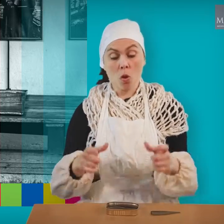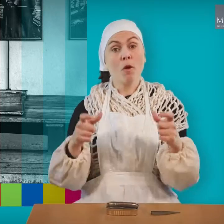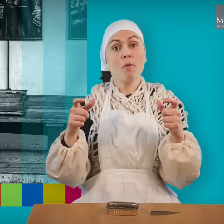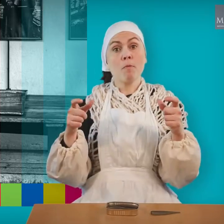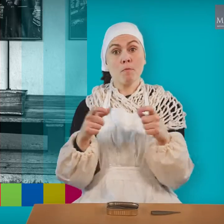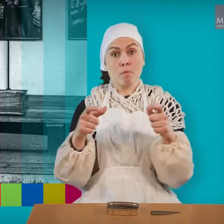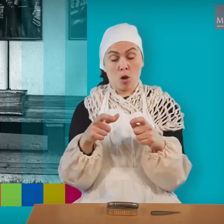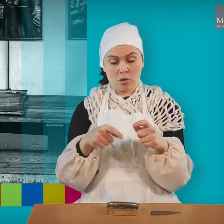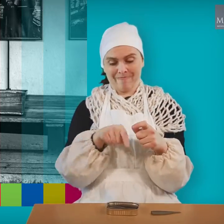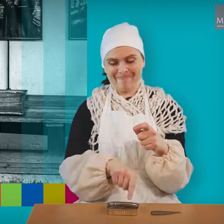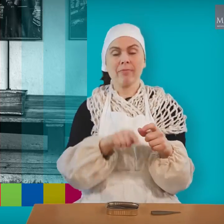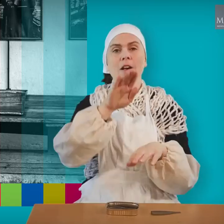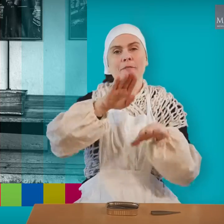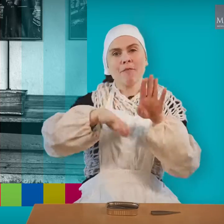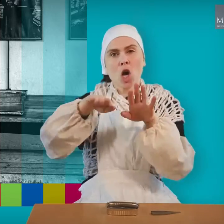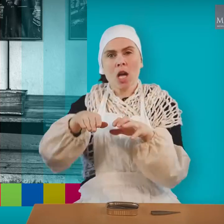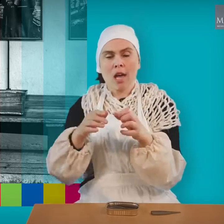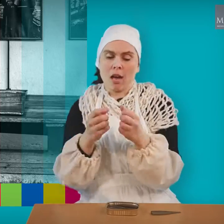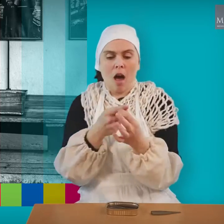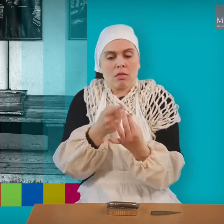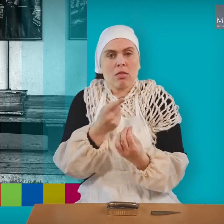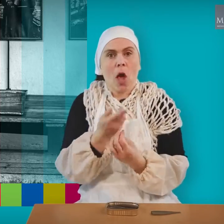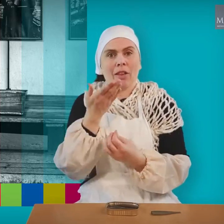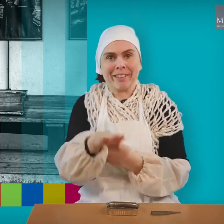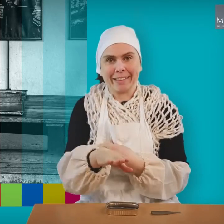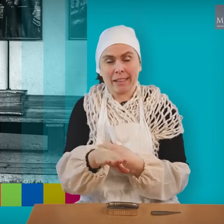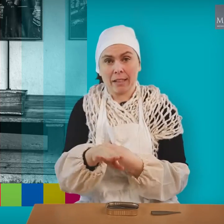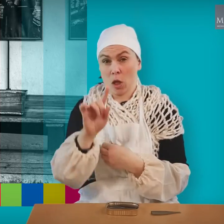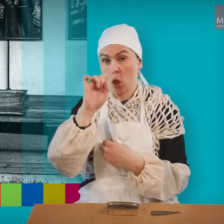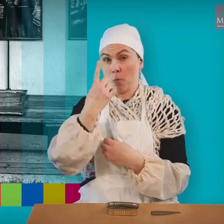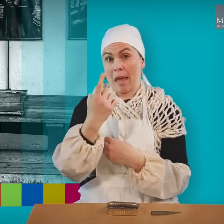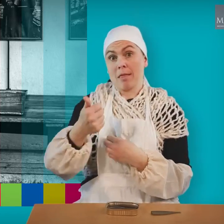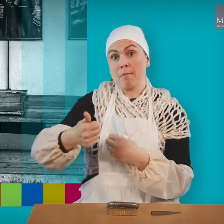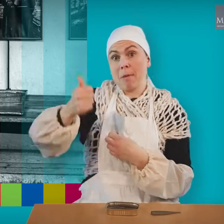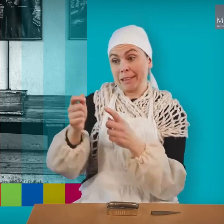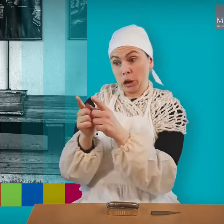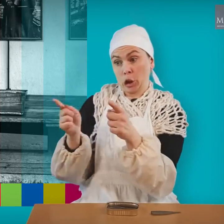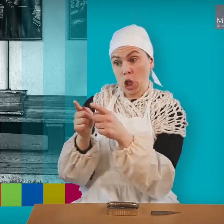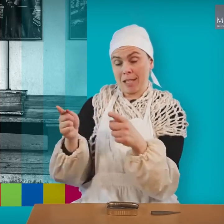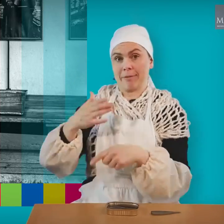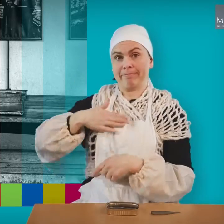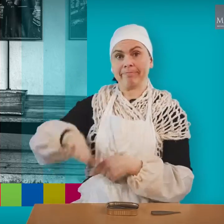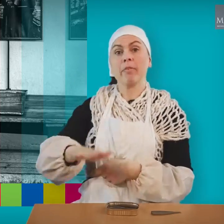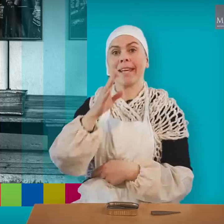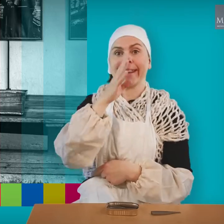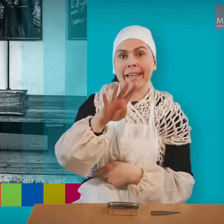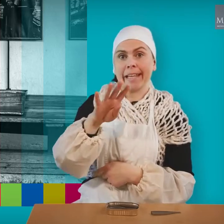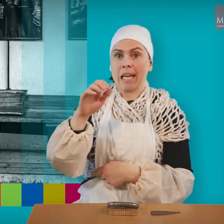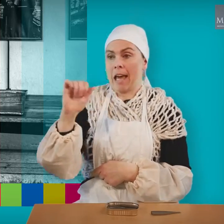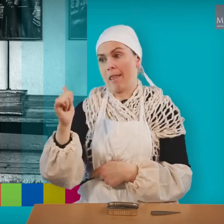I boksen kan det variere hvor mange sardiner det er plass til. Den beste størrelsen er mellom 9 og